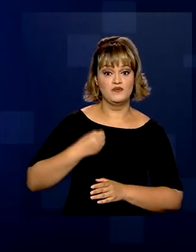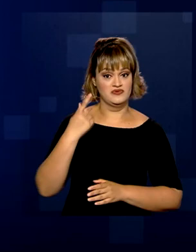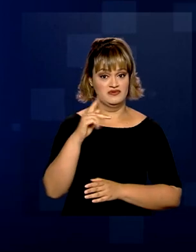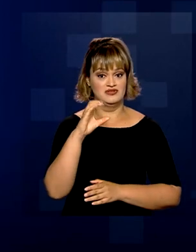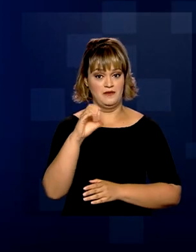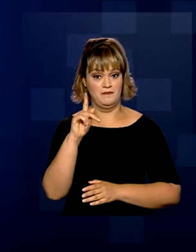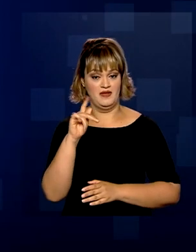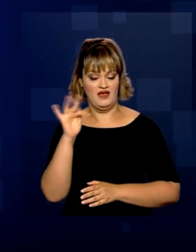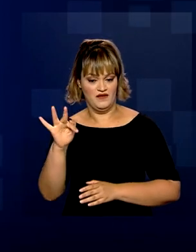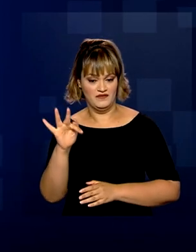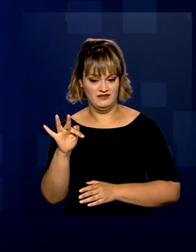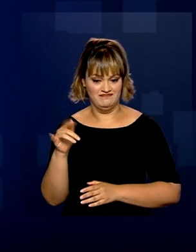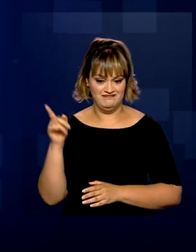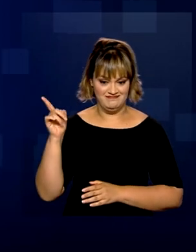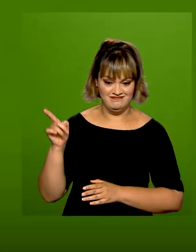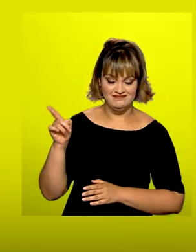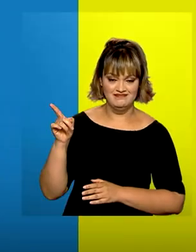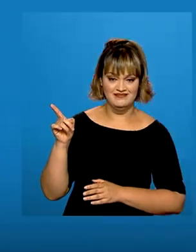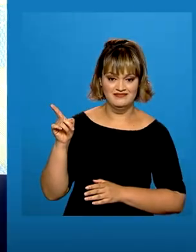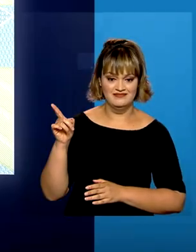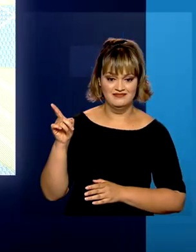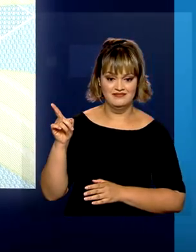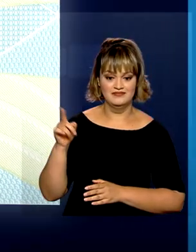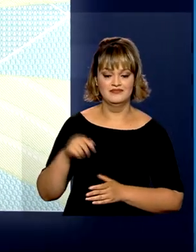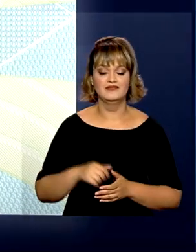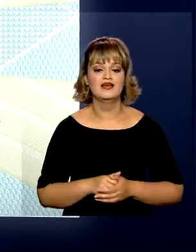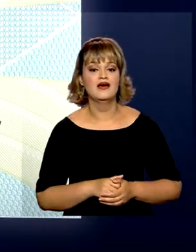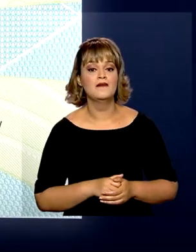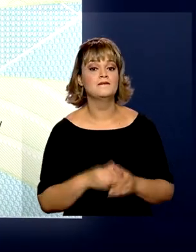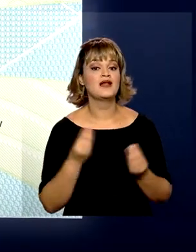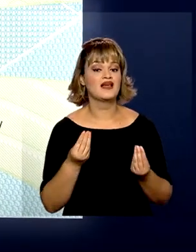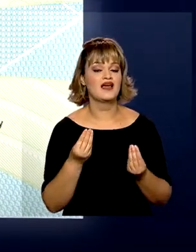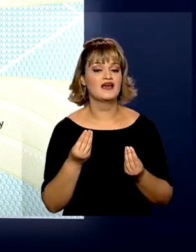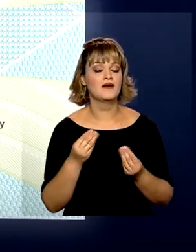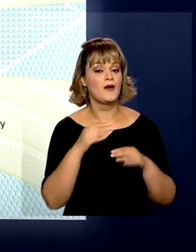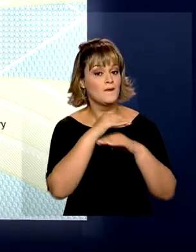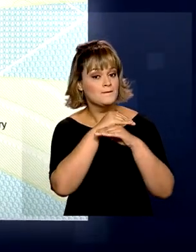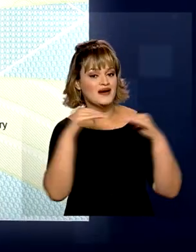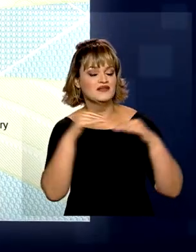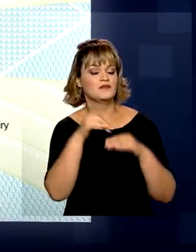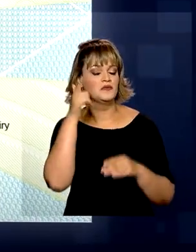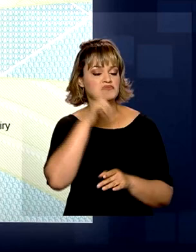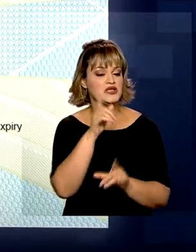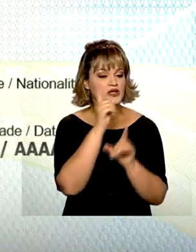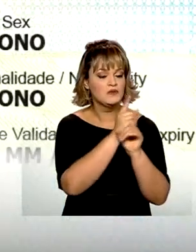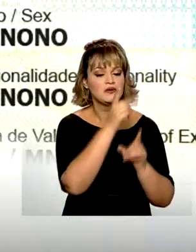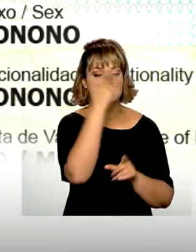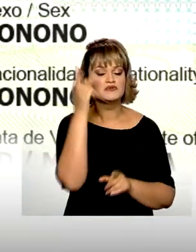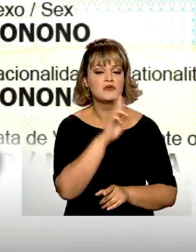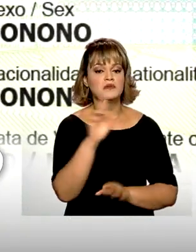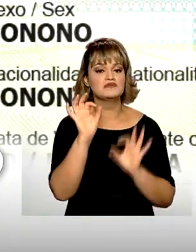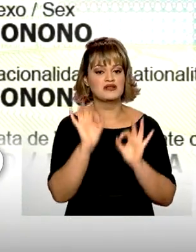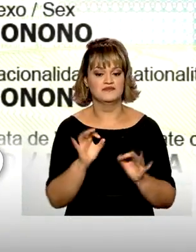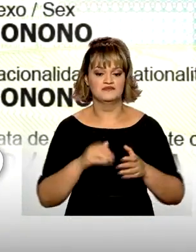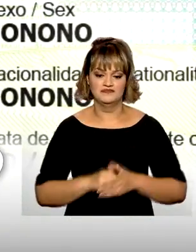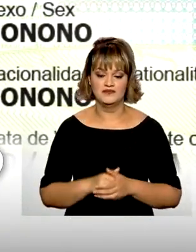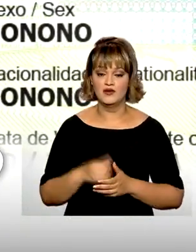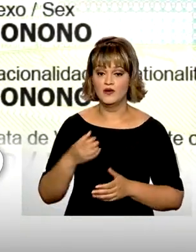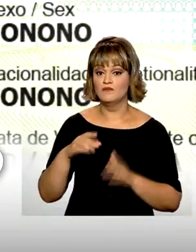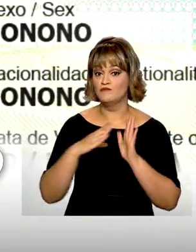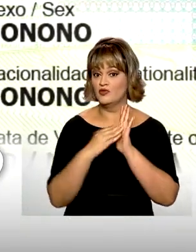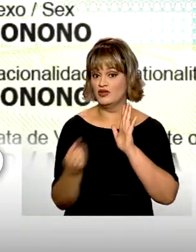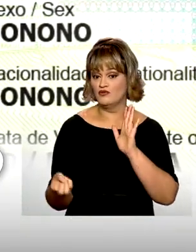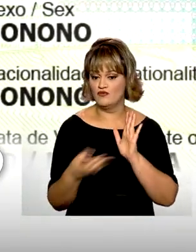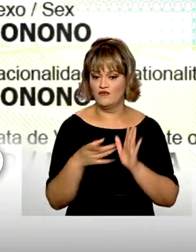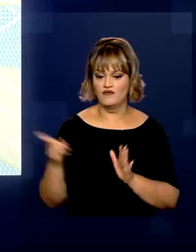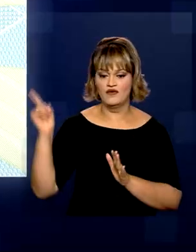CPF, Cadastro de Pessoas Físicas da Receita Federal, como padrão de identificação em todo o país. O novo modelo